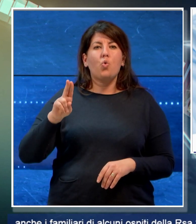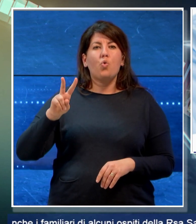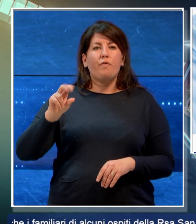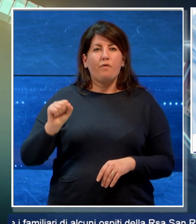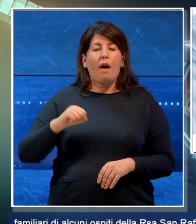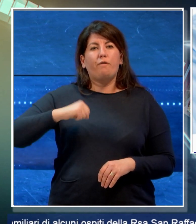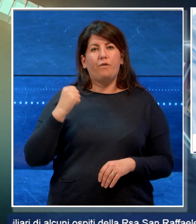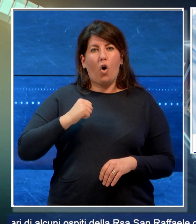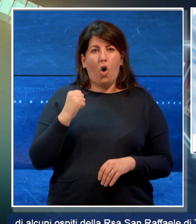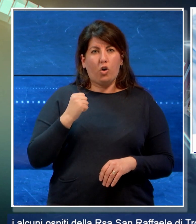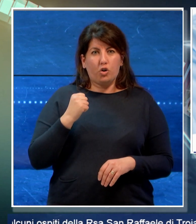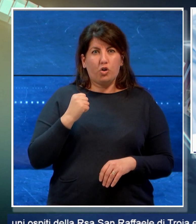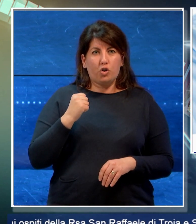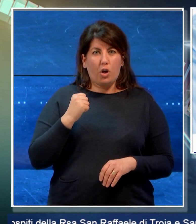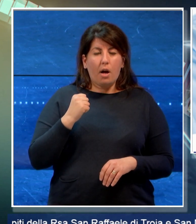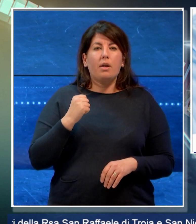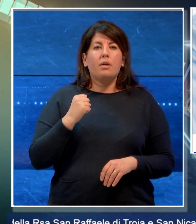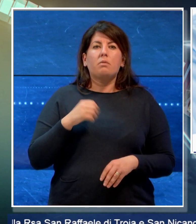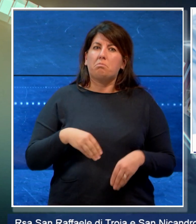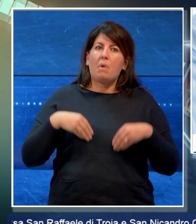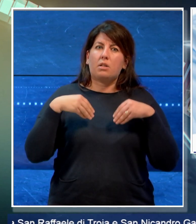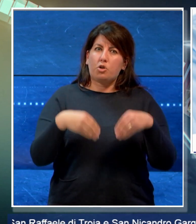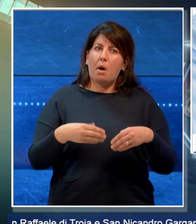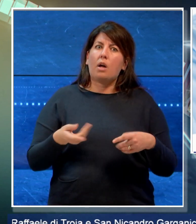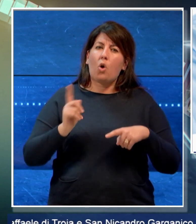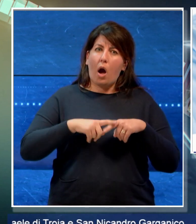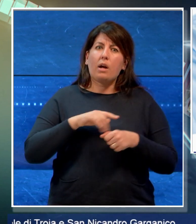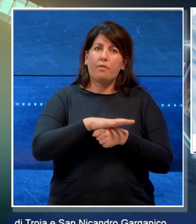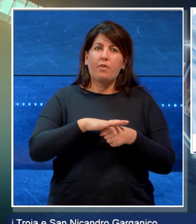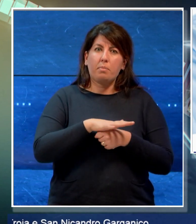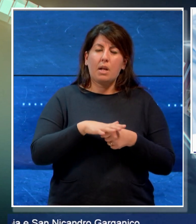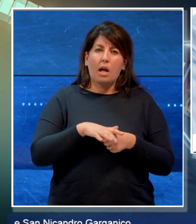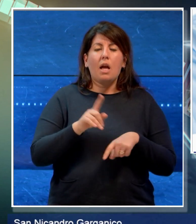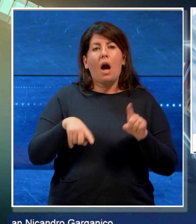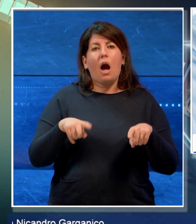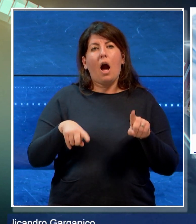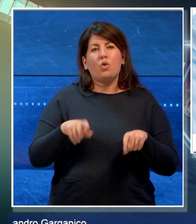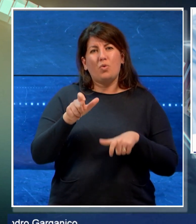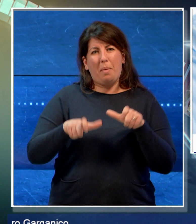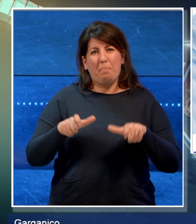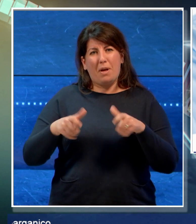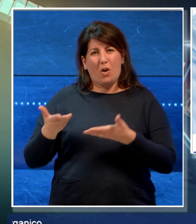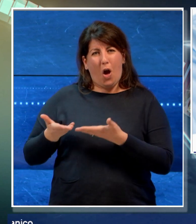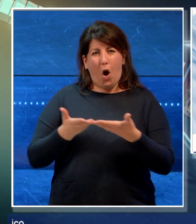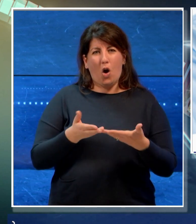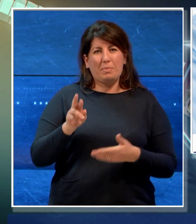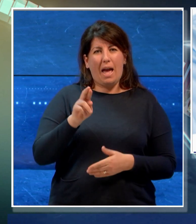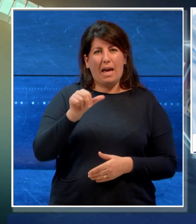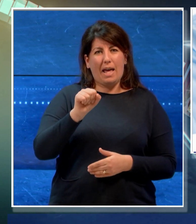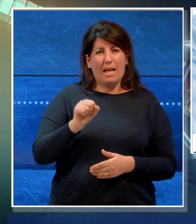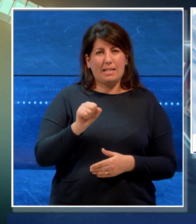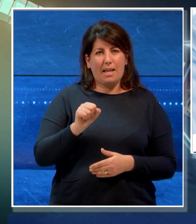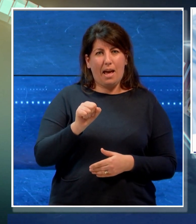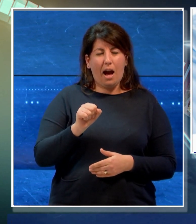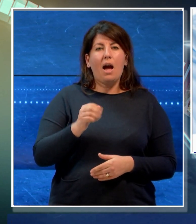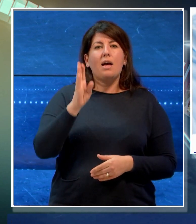Foggia alla quale hanno partecipato anche i familiari di alcuni ospiti della RSA